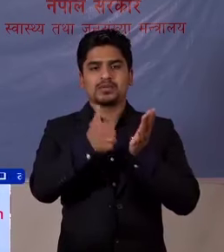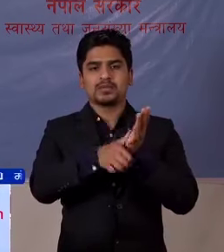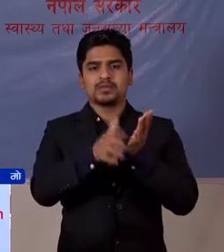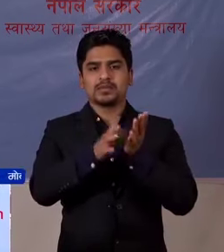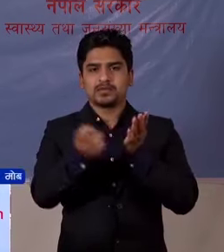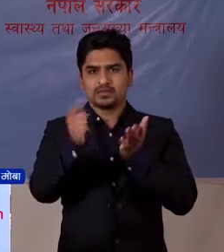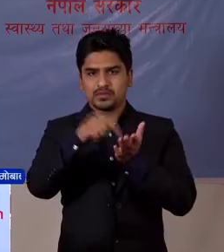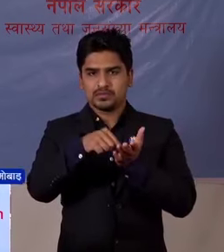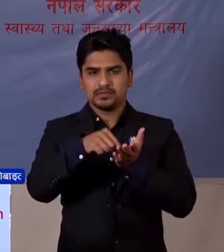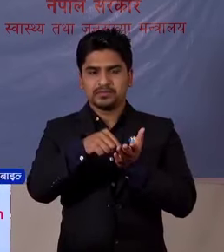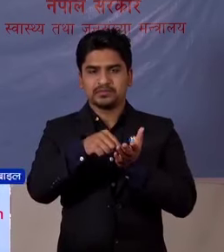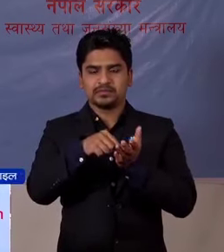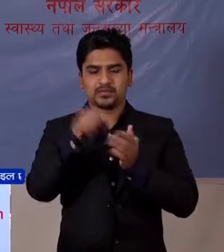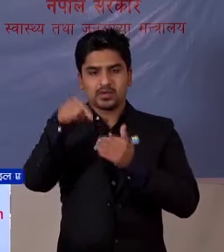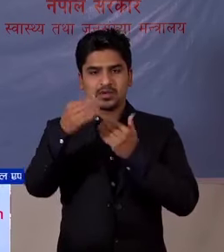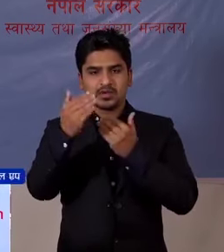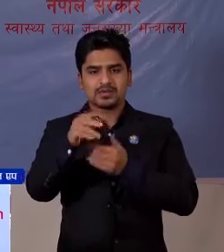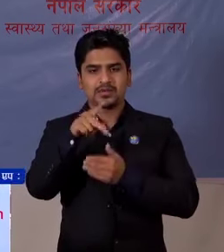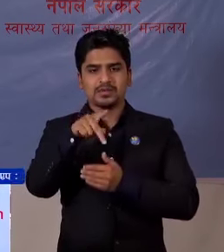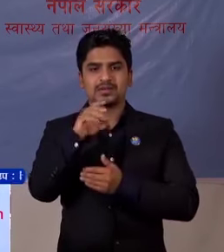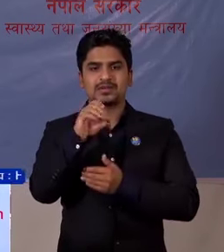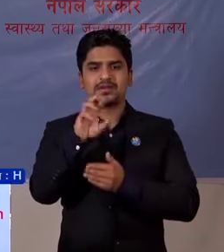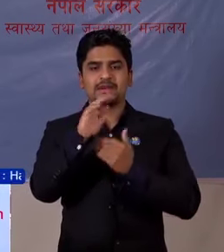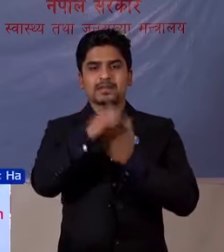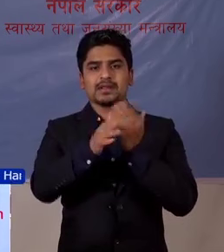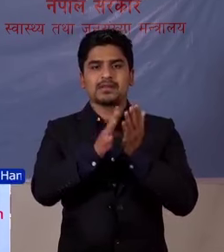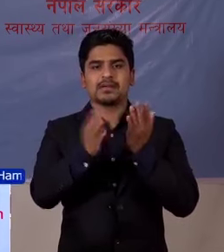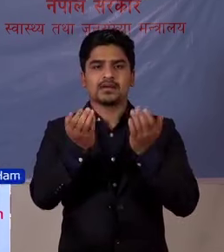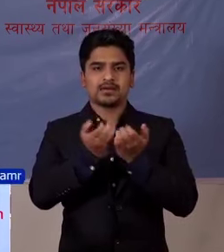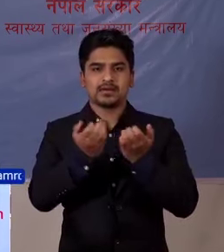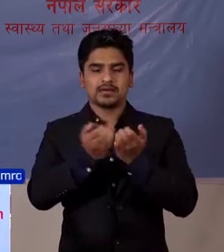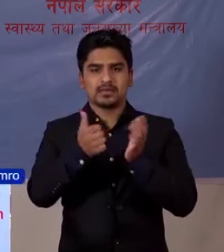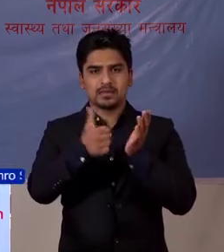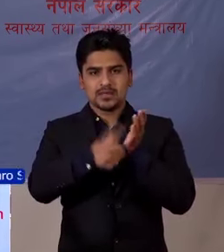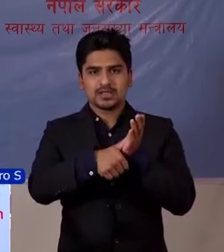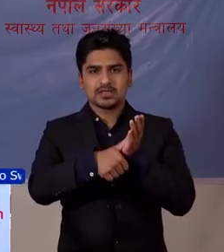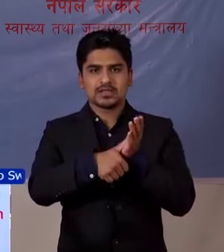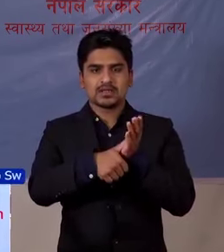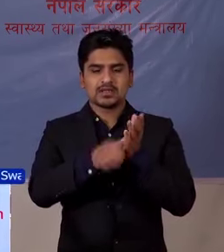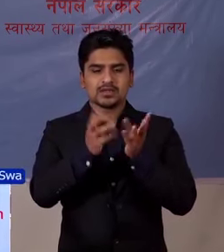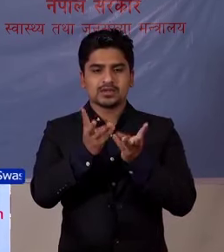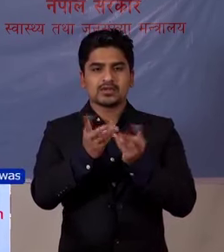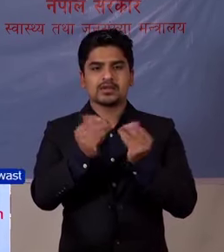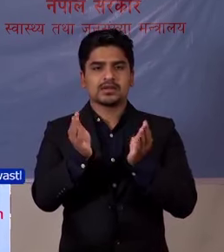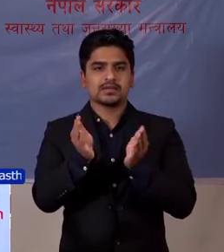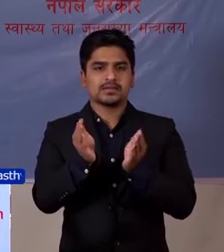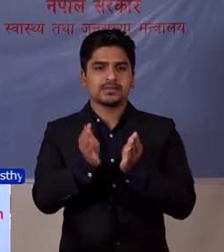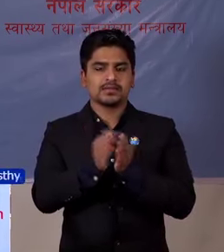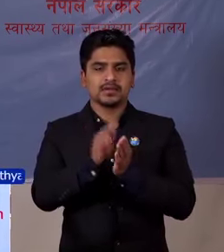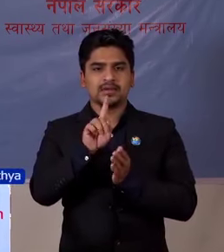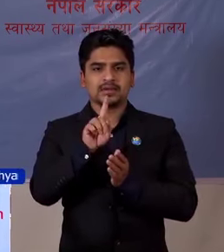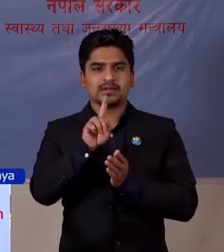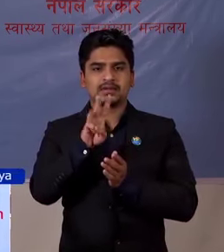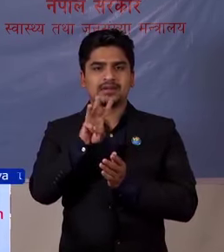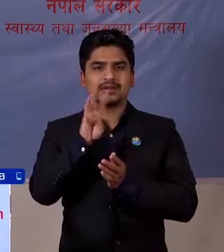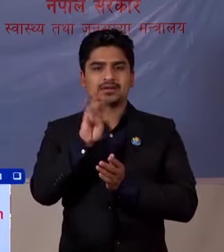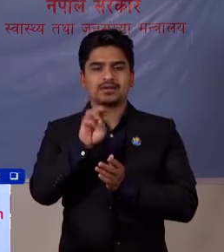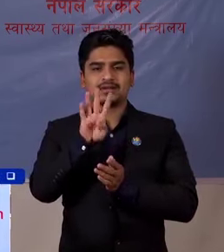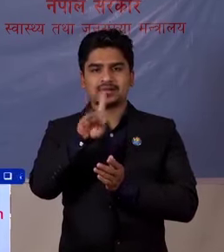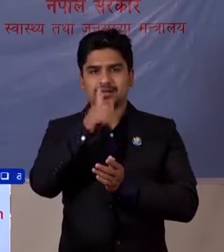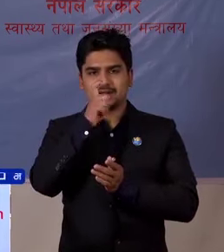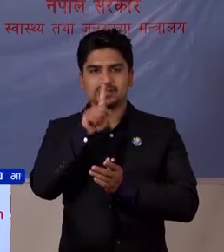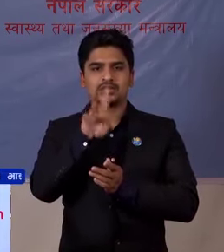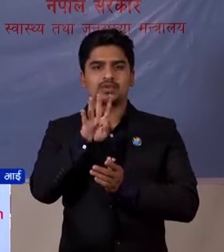बाटो कराऊना चाहां छो आलसमा PCRB बाट गरियेका परिक्षेन को संख्या 3444